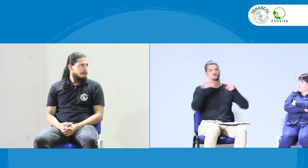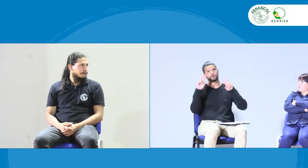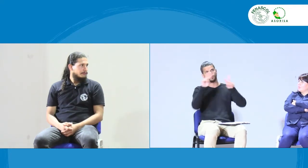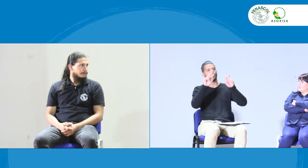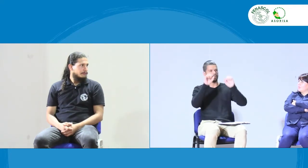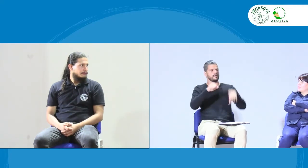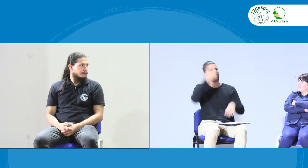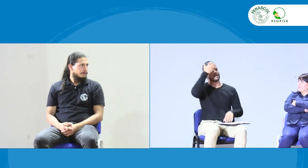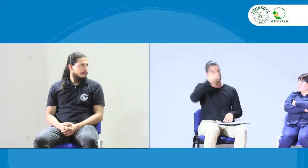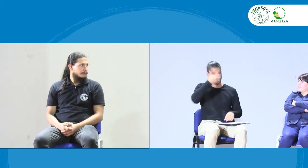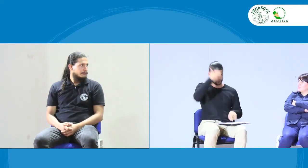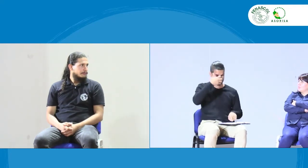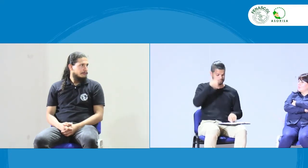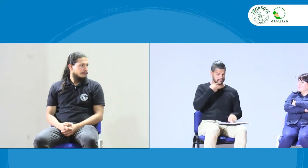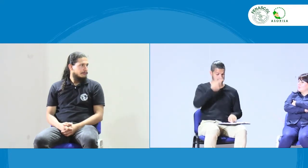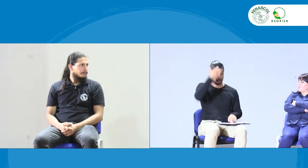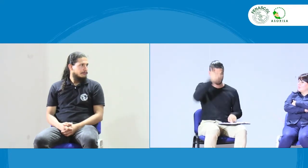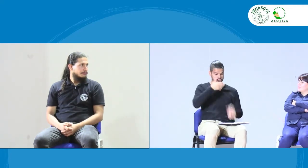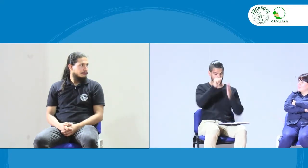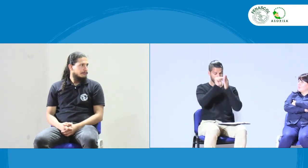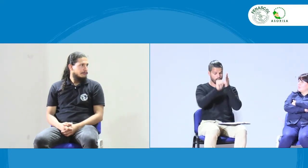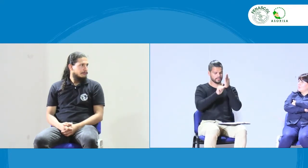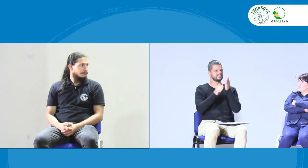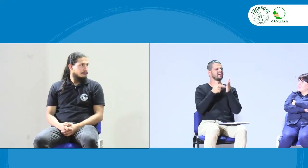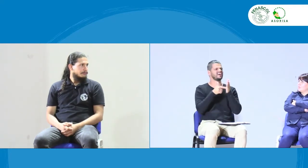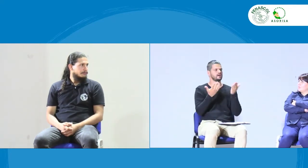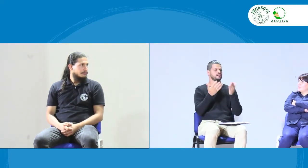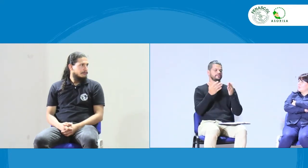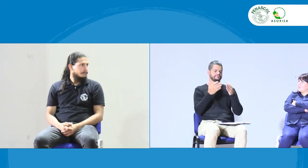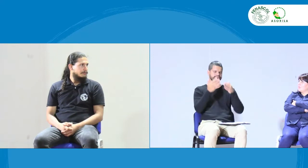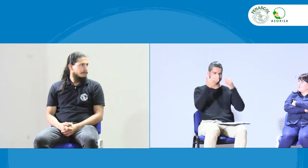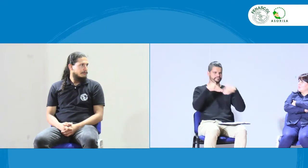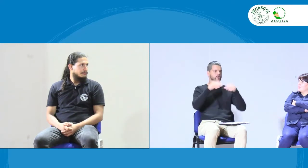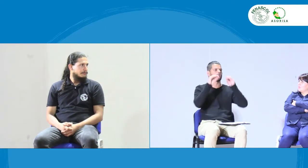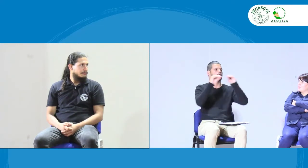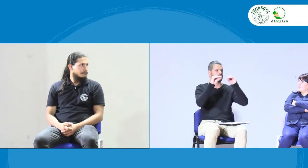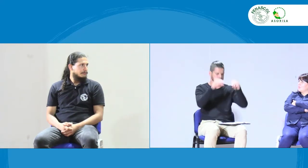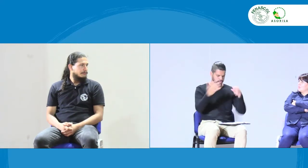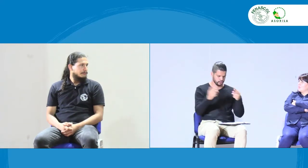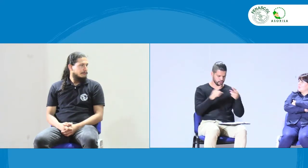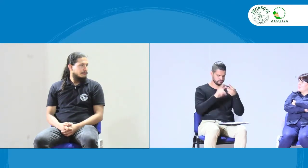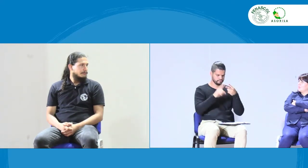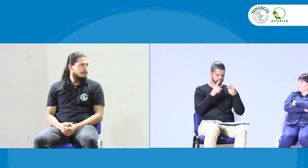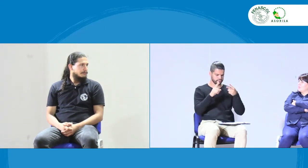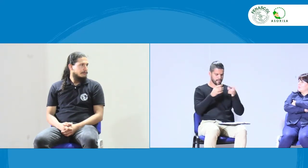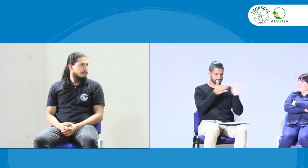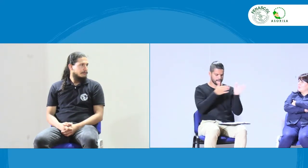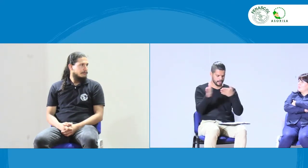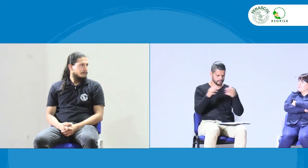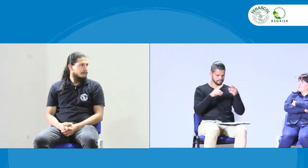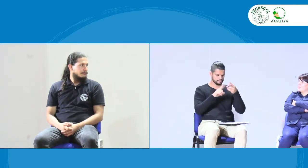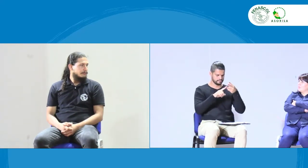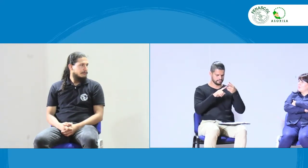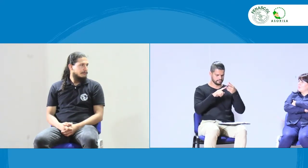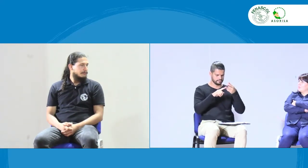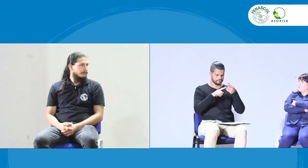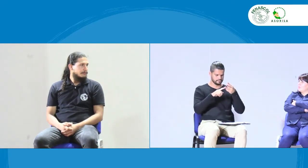ser en la comunidad, pero también puede ser en las asociaciones y en las diferentes organizaciones. Y es importante hacer una evaluación de este programa en cuanto a la